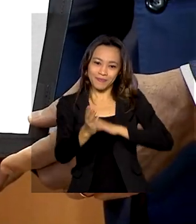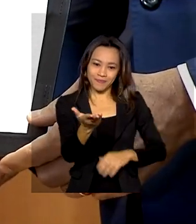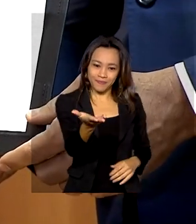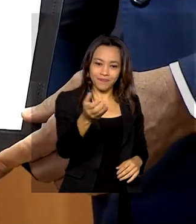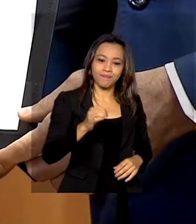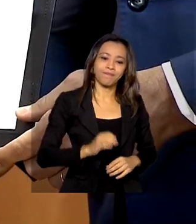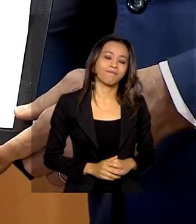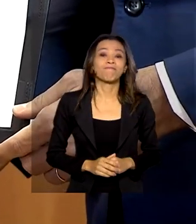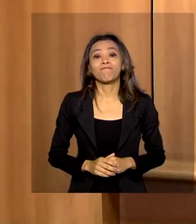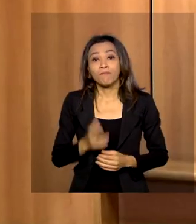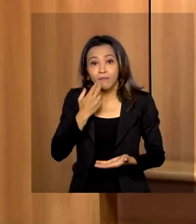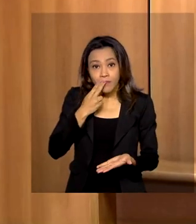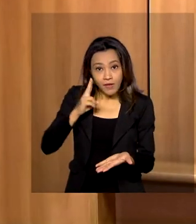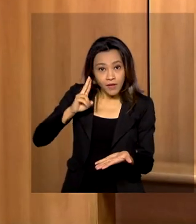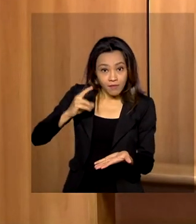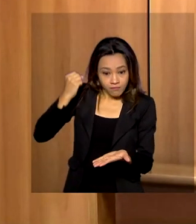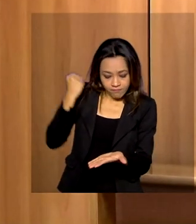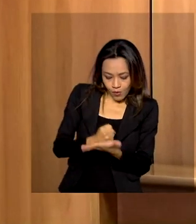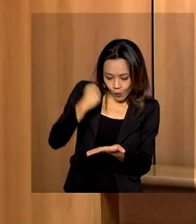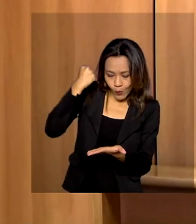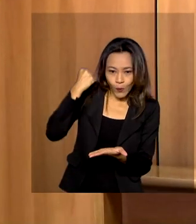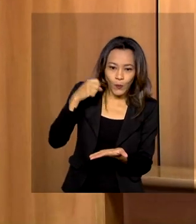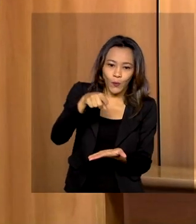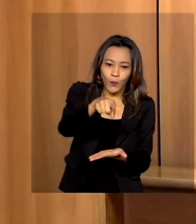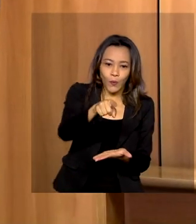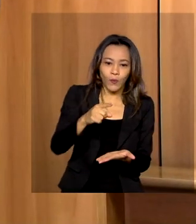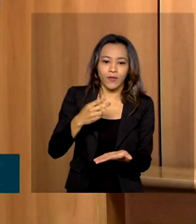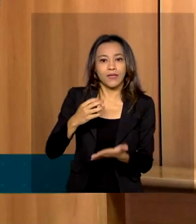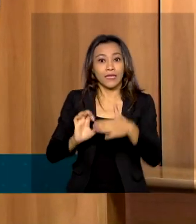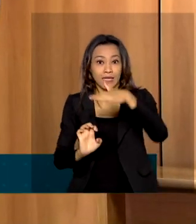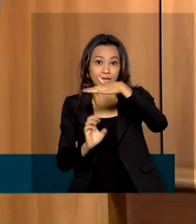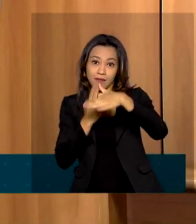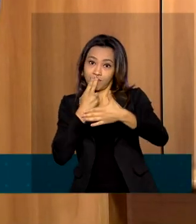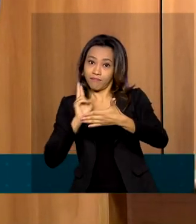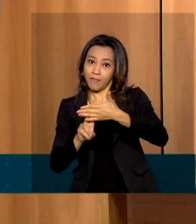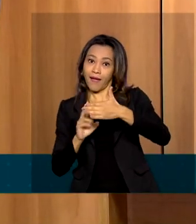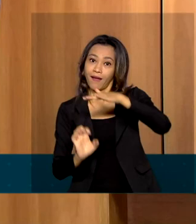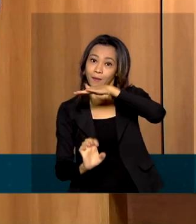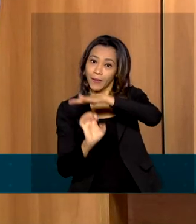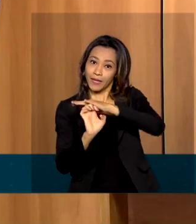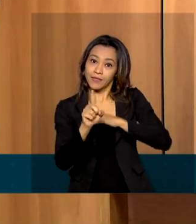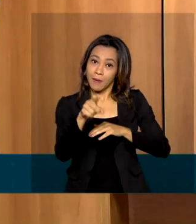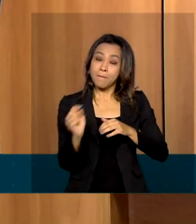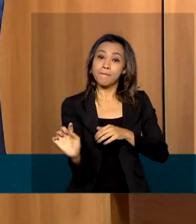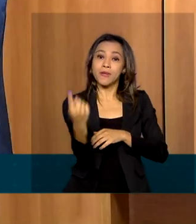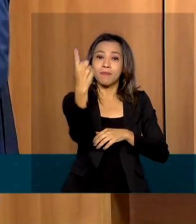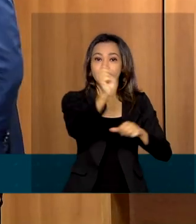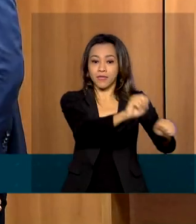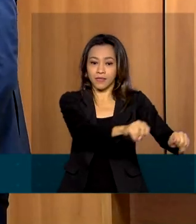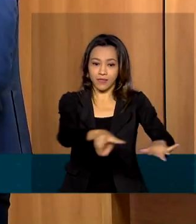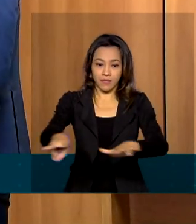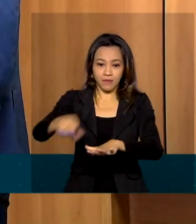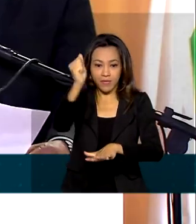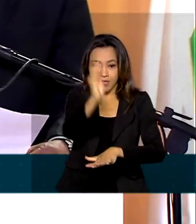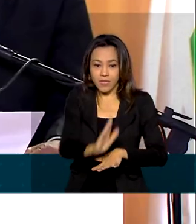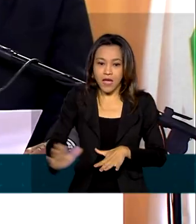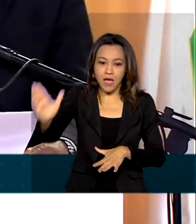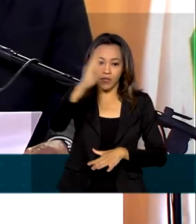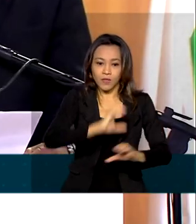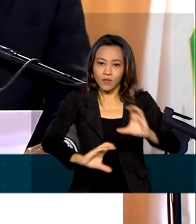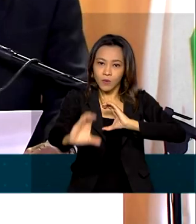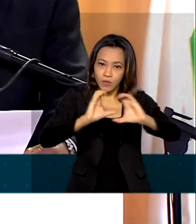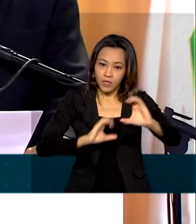O selo personalizado e o carimbo comemorativo marcam o início da primeira Semana Nacional das Comunicações.